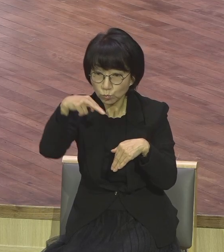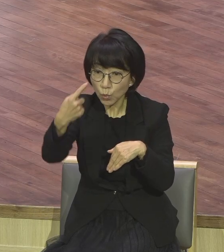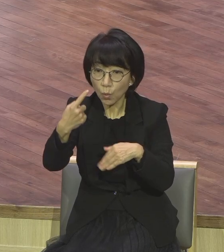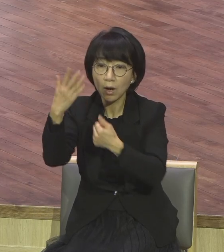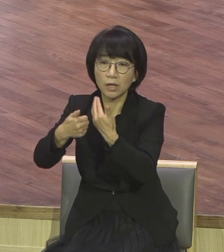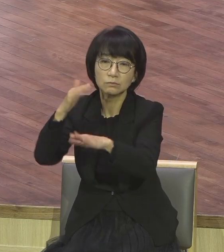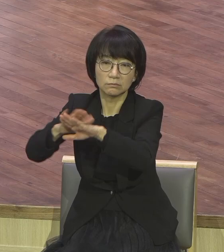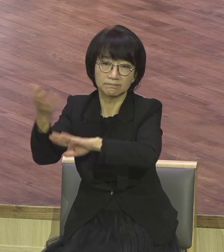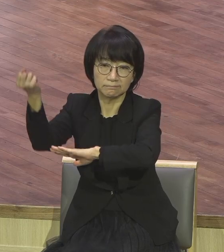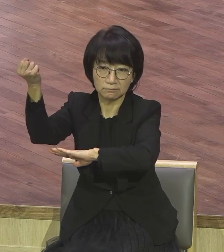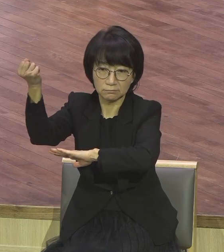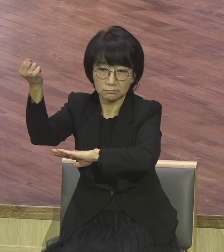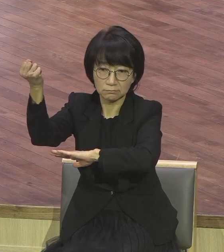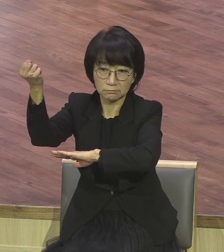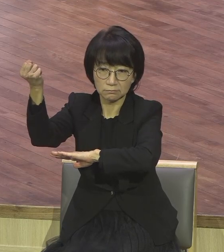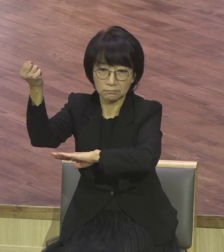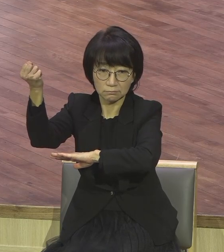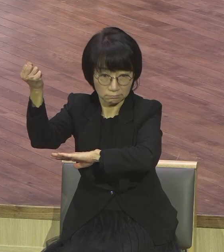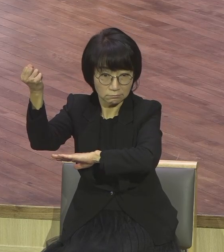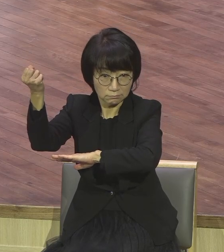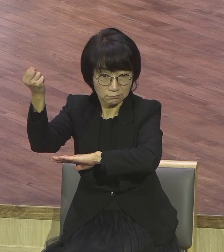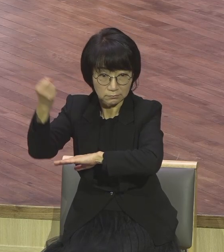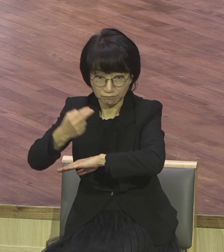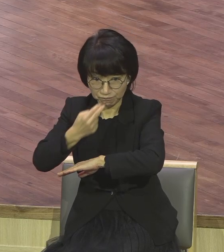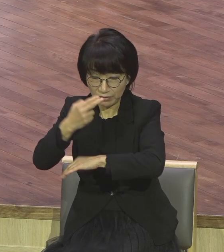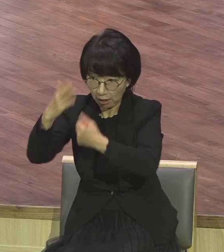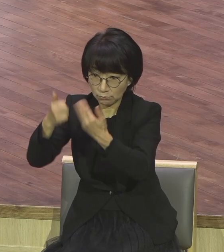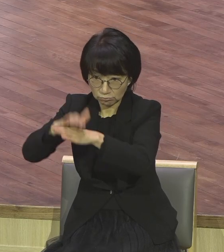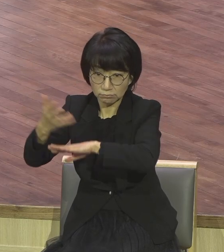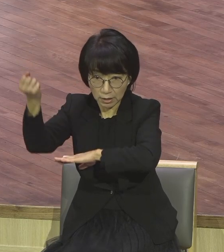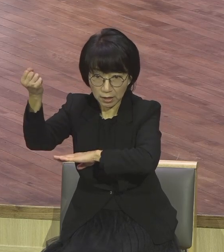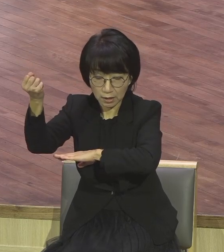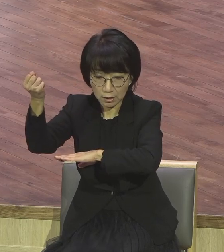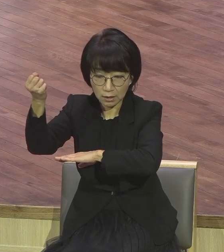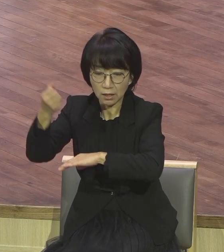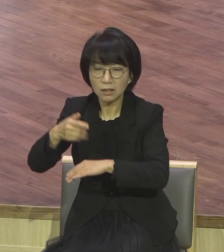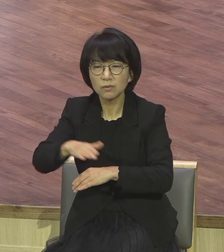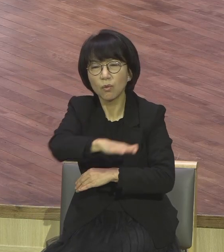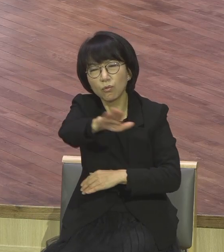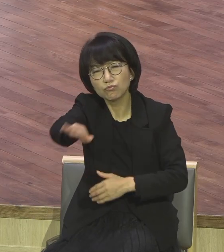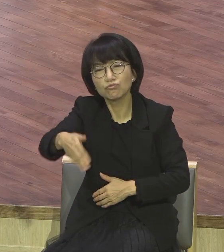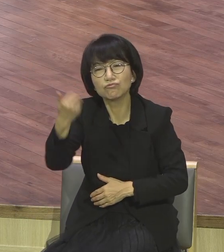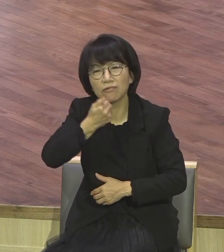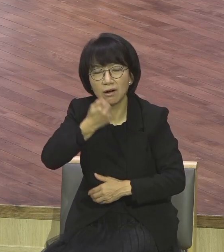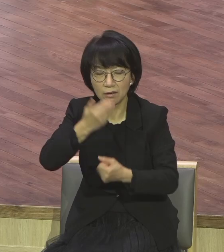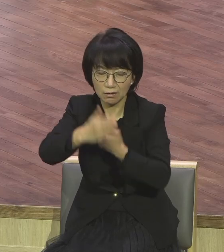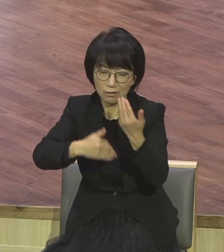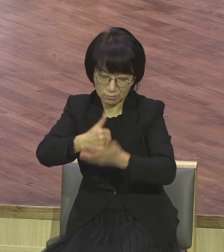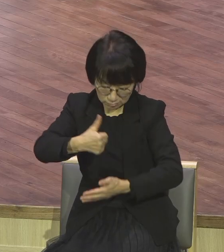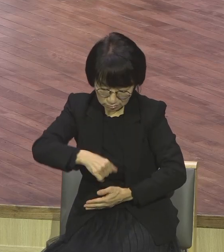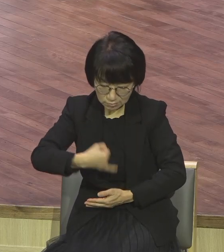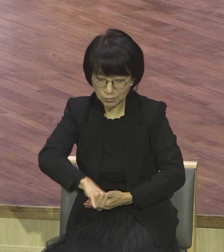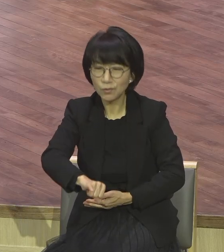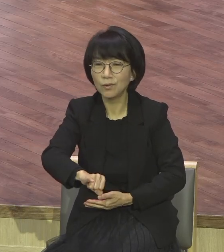하나님이 기억하시는 분이신데 하물며 하나님의 백성인